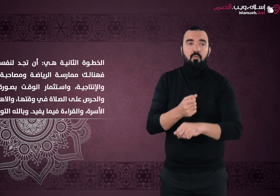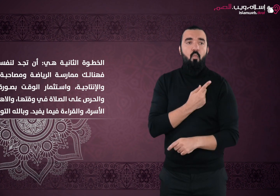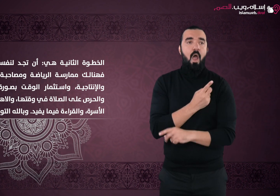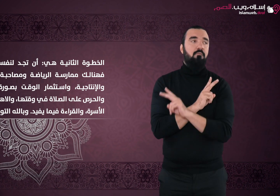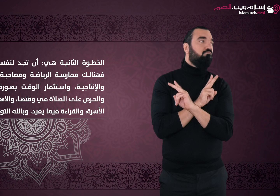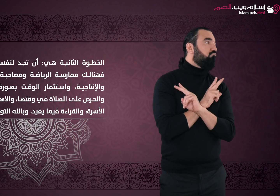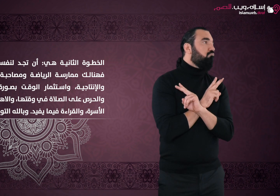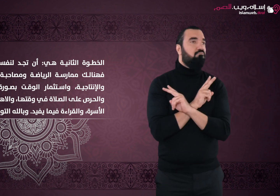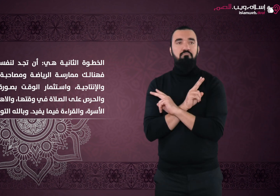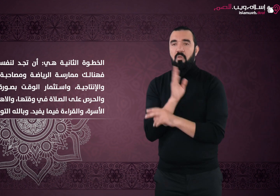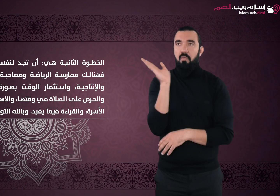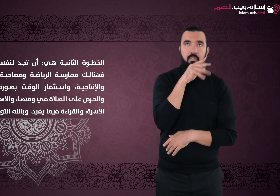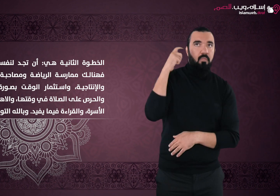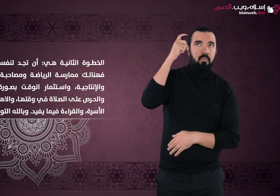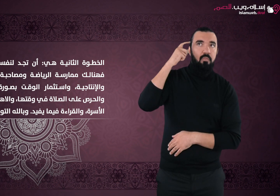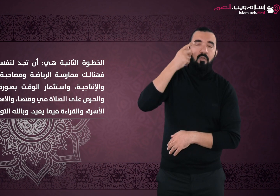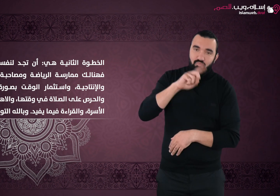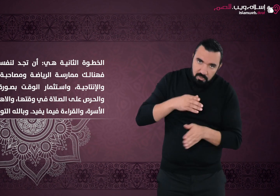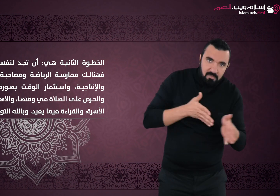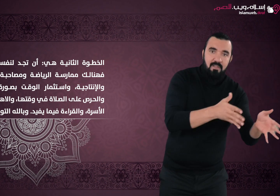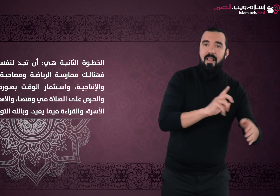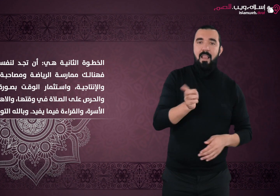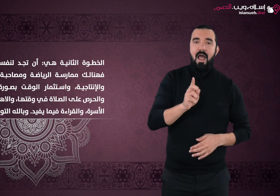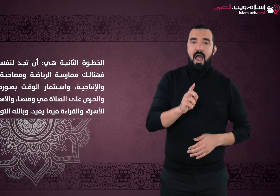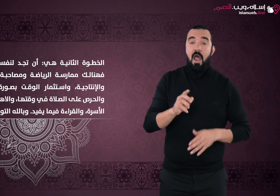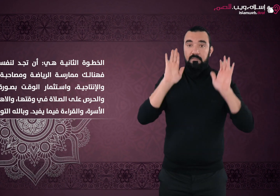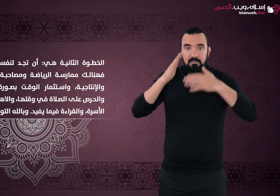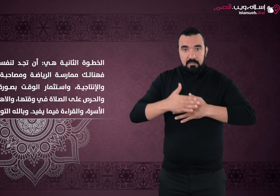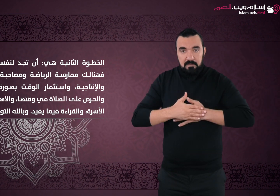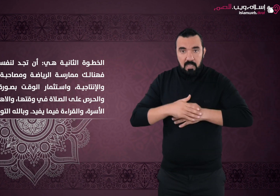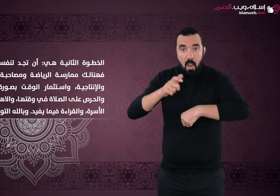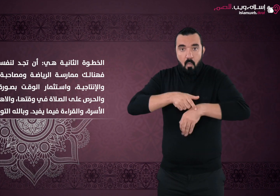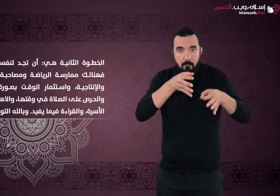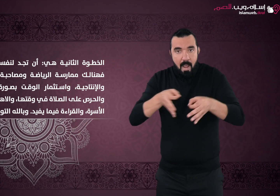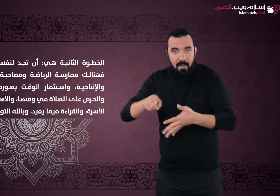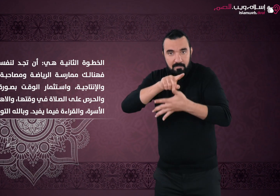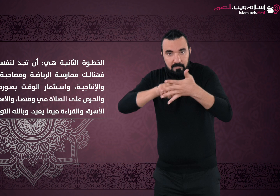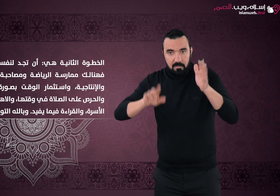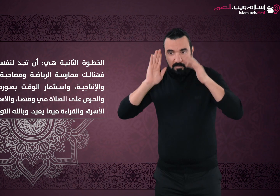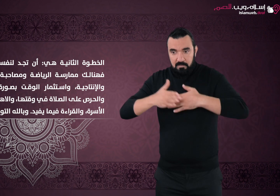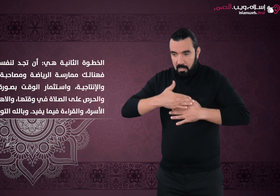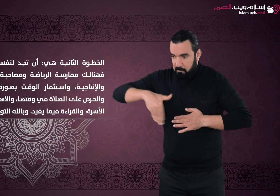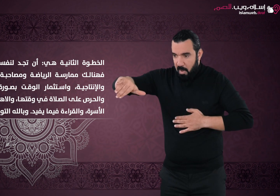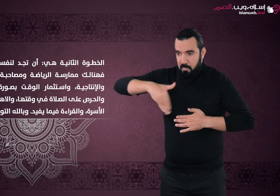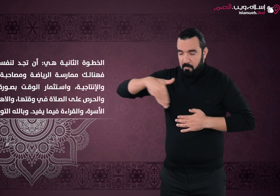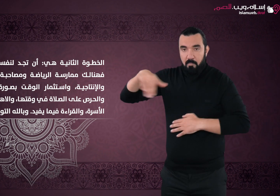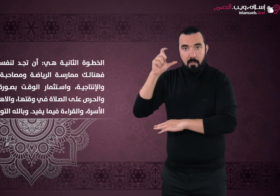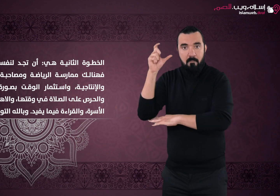صحيحة والحرص على الصلاة في وقتها والاهتمام بأمر